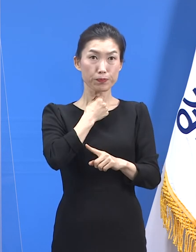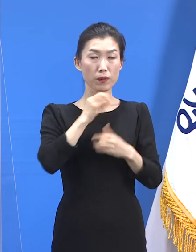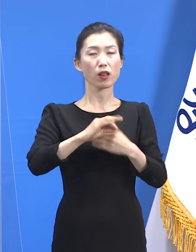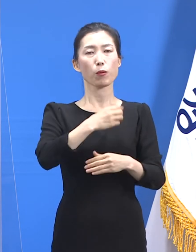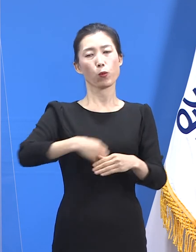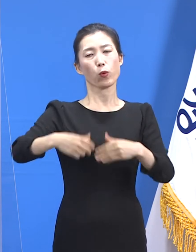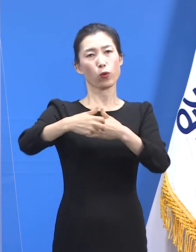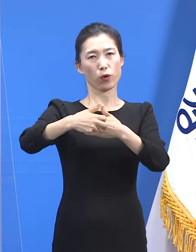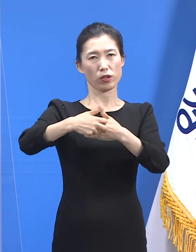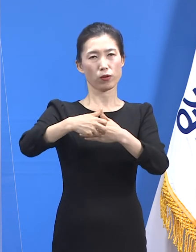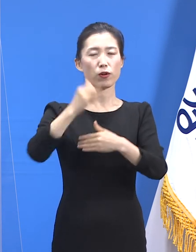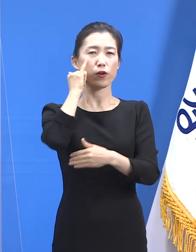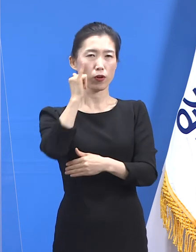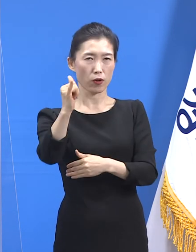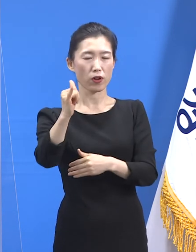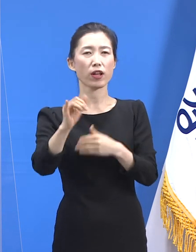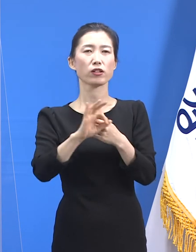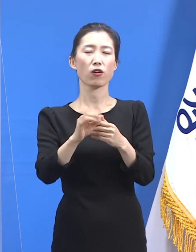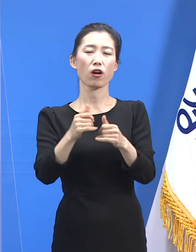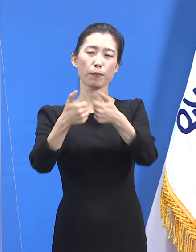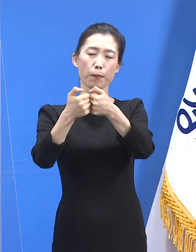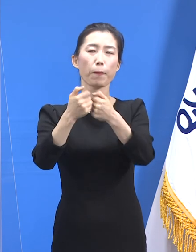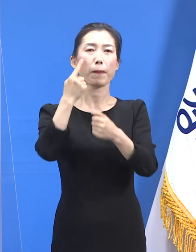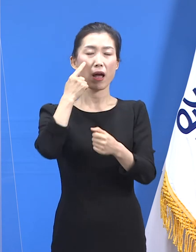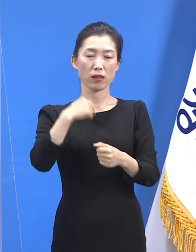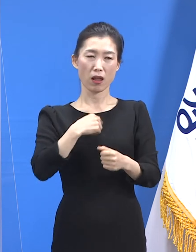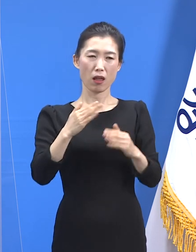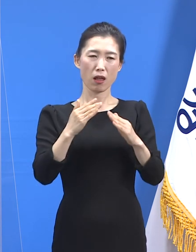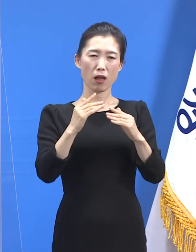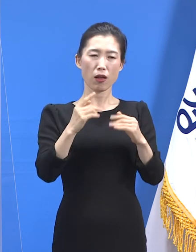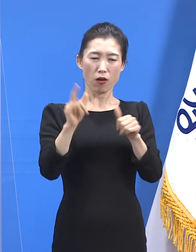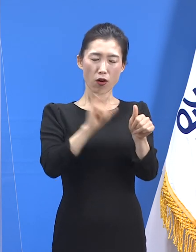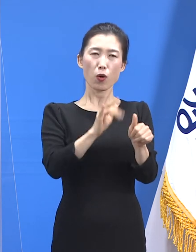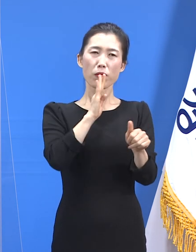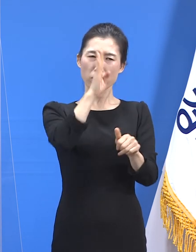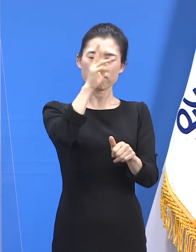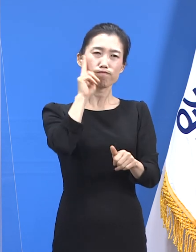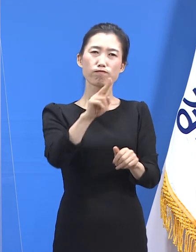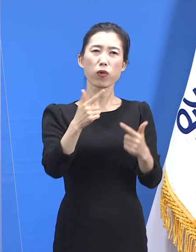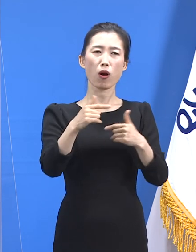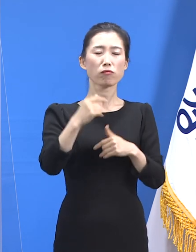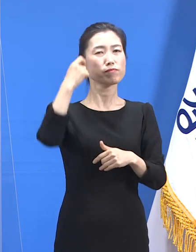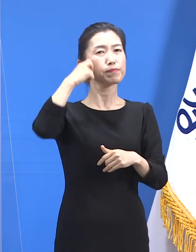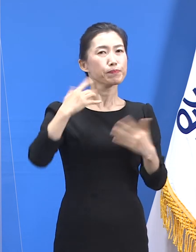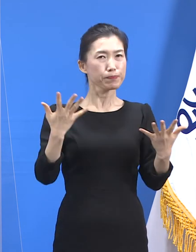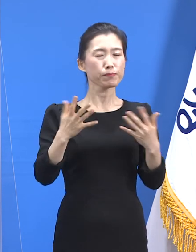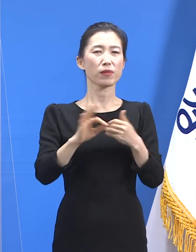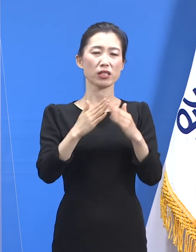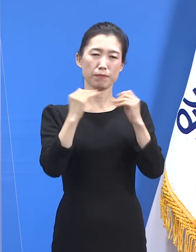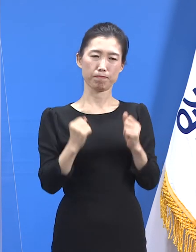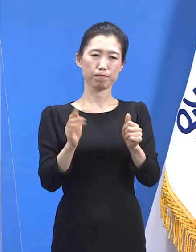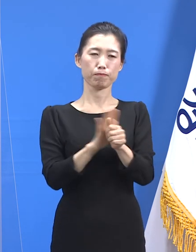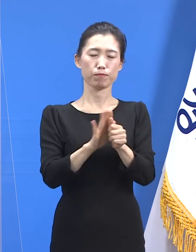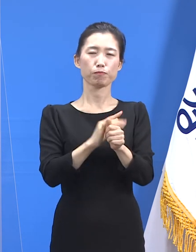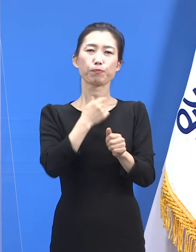관련 부서를 연결하여 지침 기준에 적합한 대상자인지 확인 후 성실히 서비스하겠습니다.